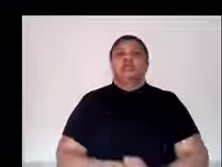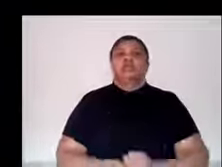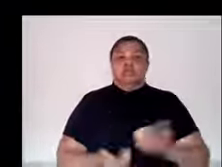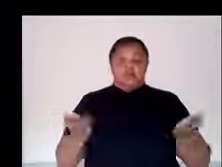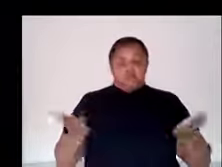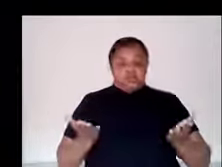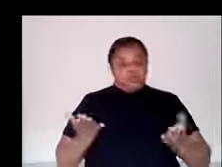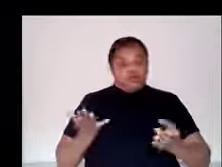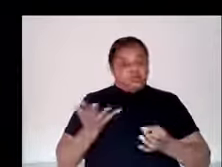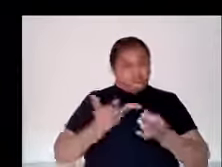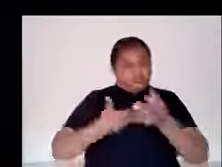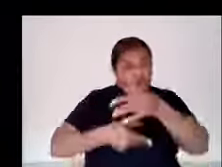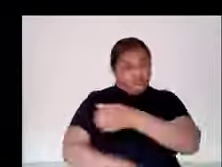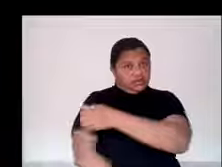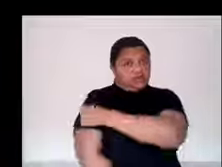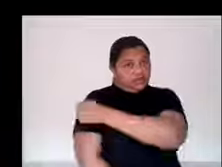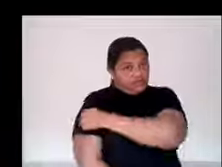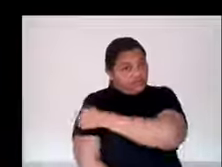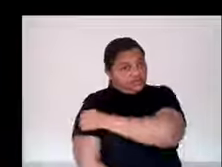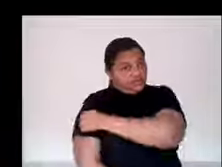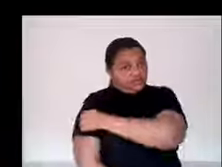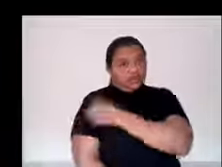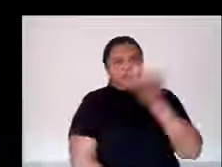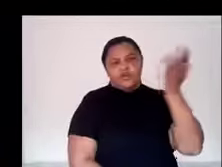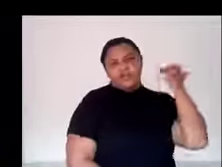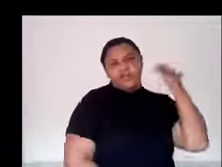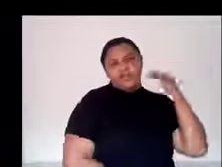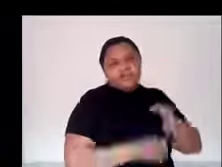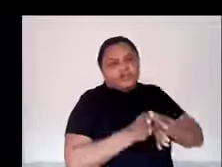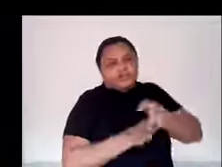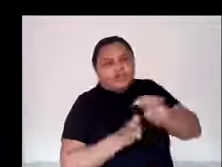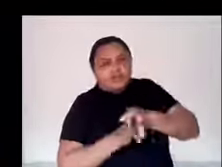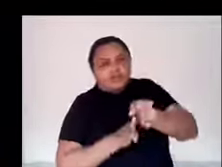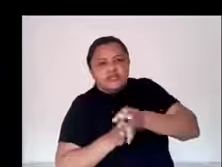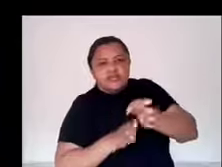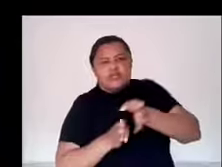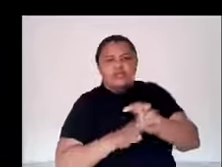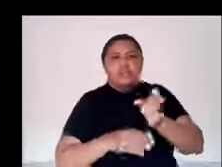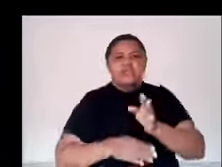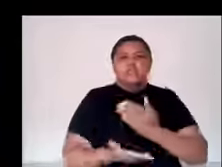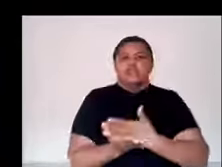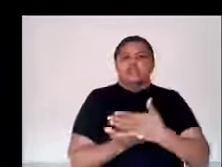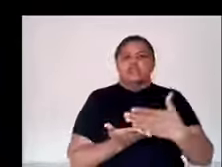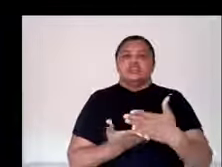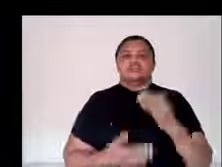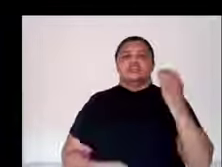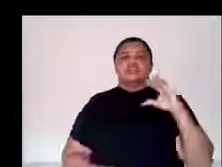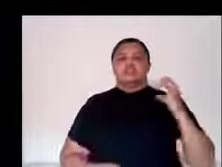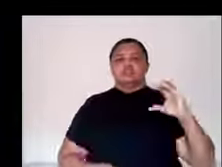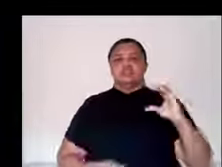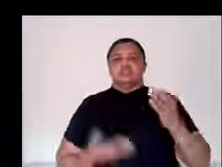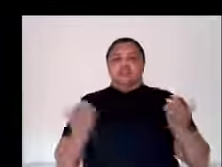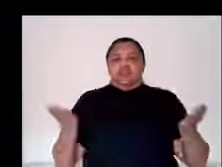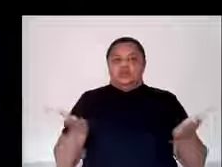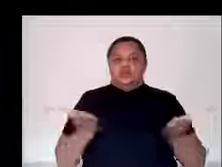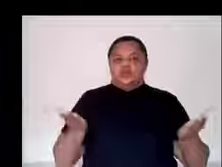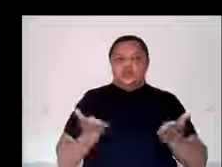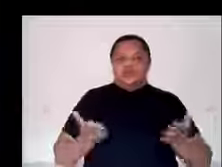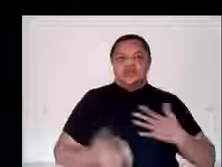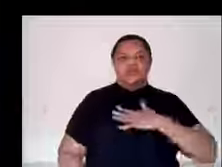nós temos muita alegria, muito orgulho de ver eles como profissionais atuantes, principalmente numa situação em que o nosso estado, nosso país e o mundo